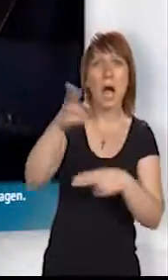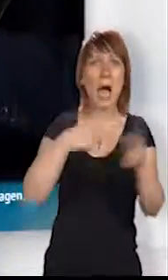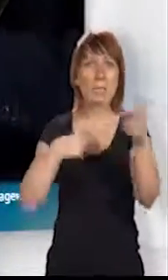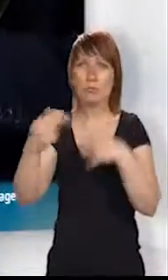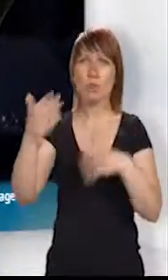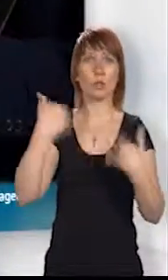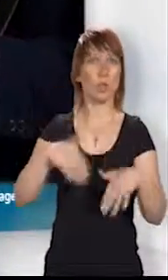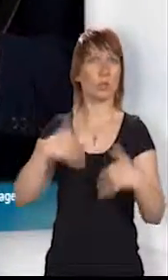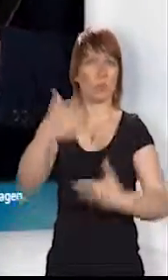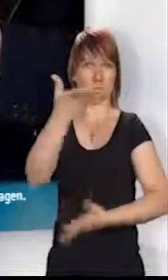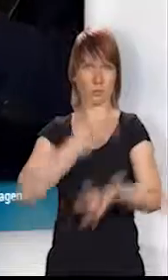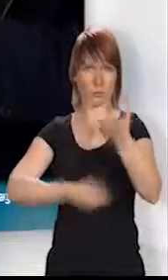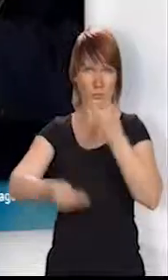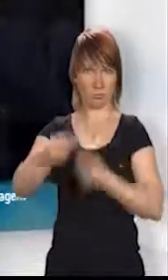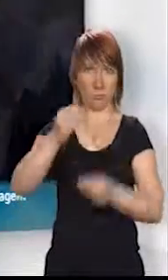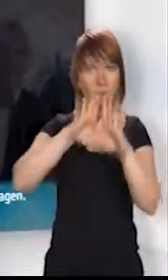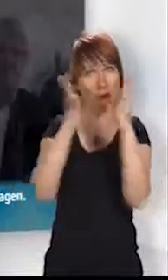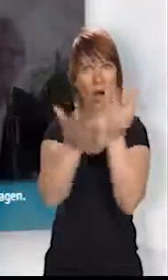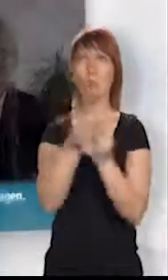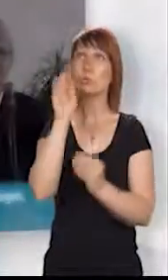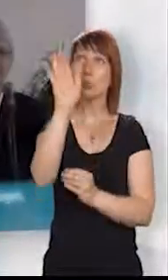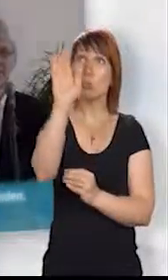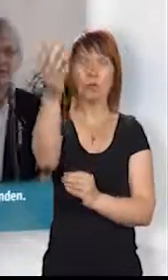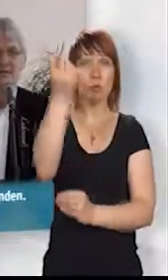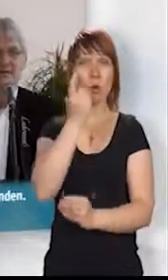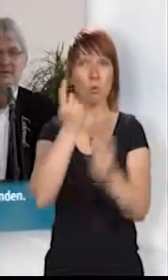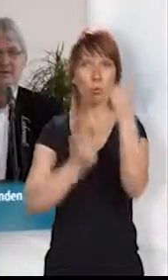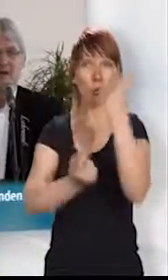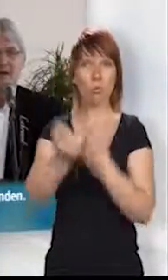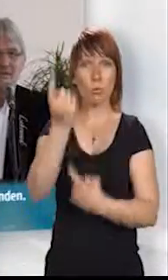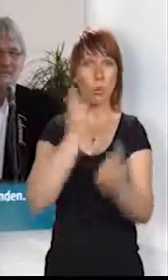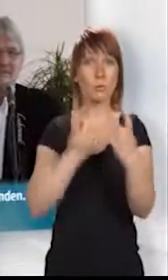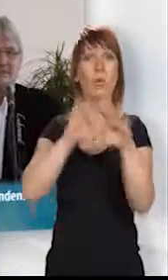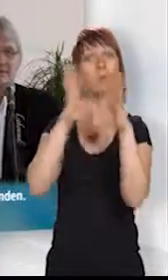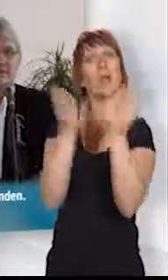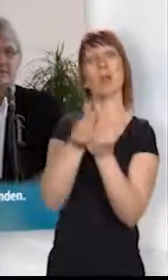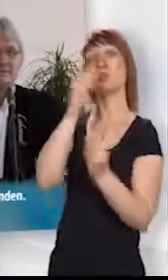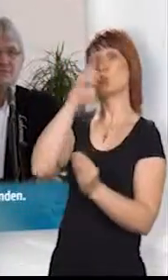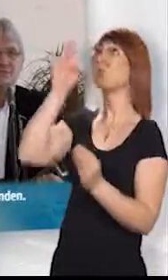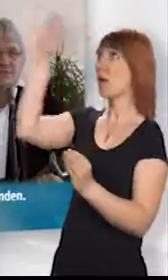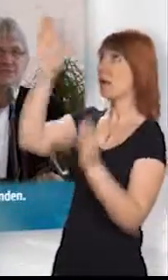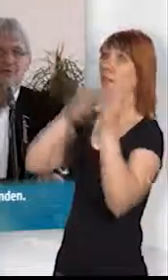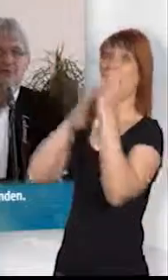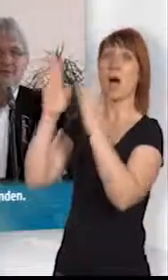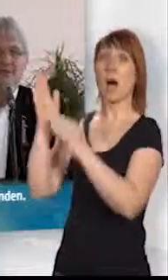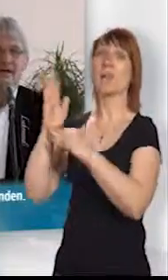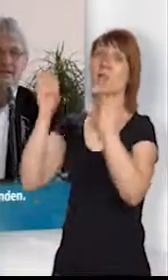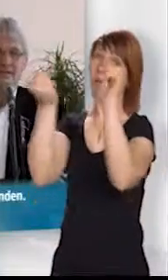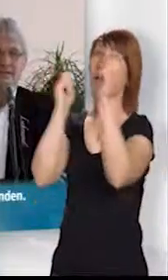samt den fernen Tagen, alles wenden wird sich nur in Deinen